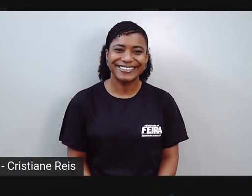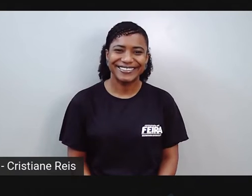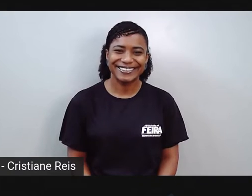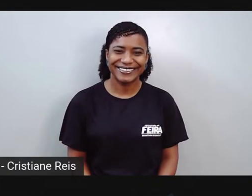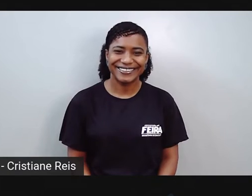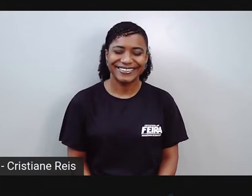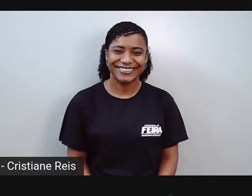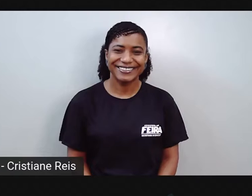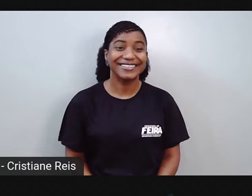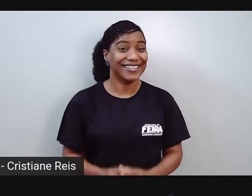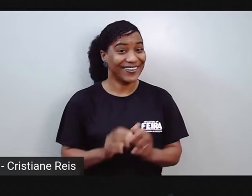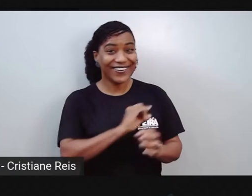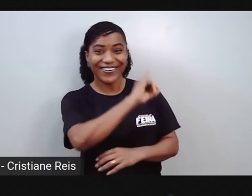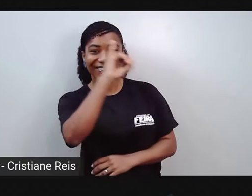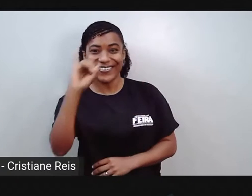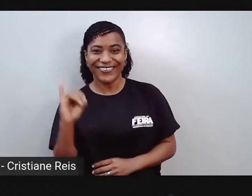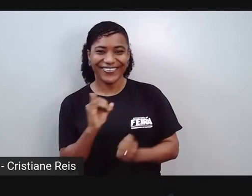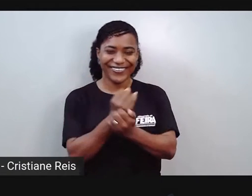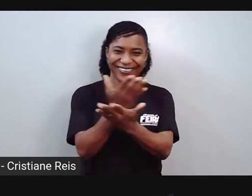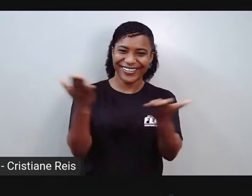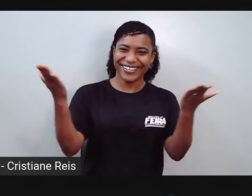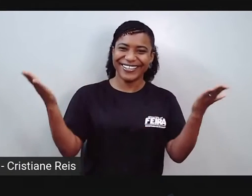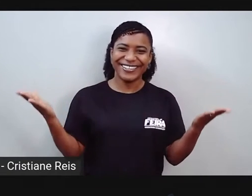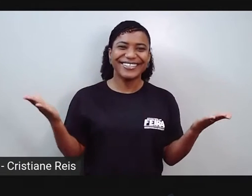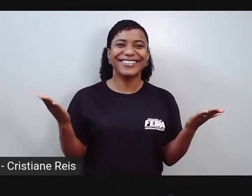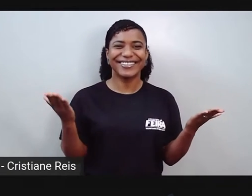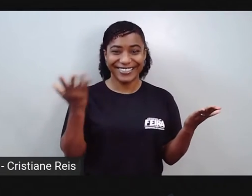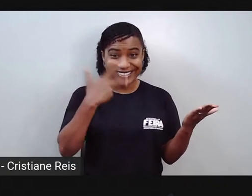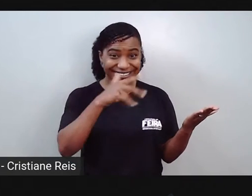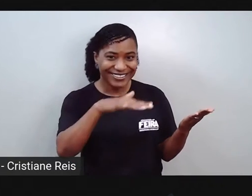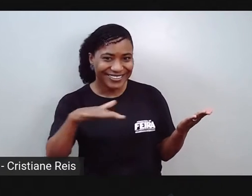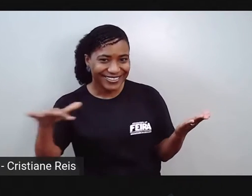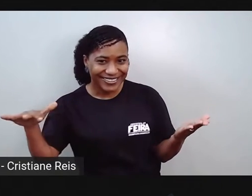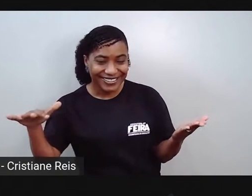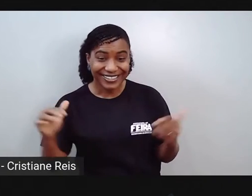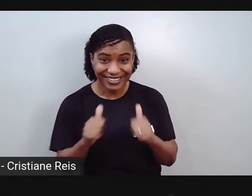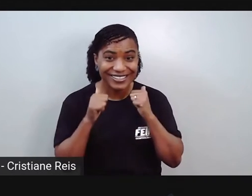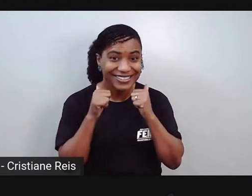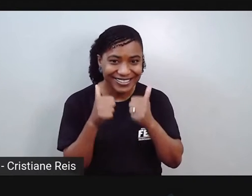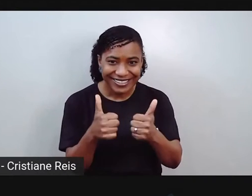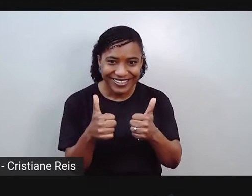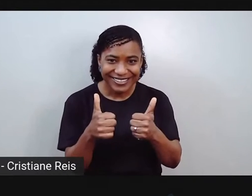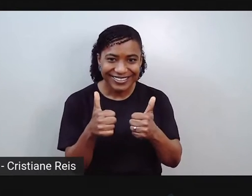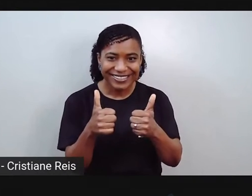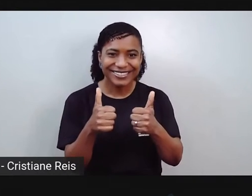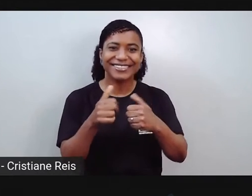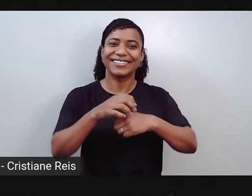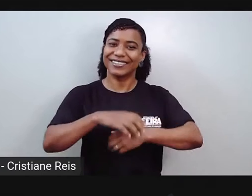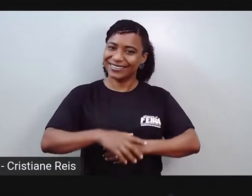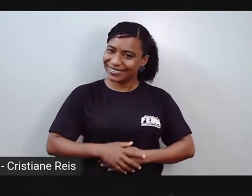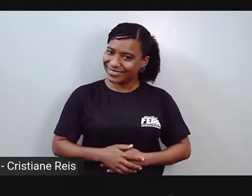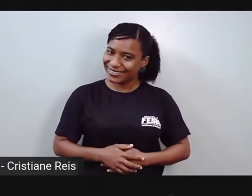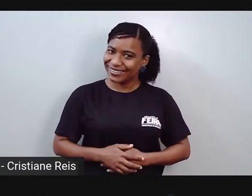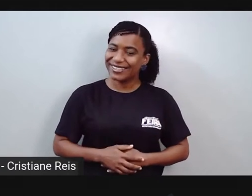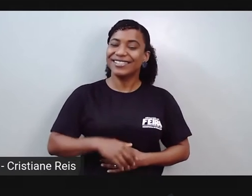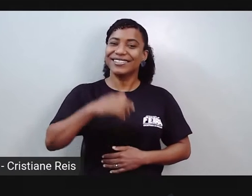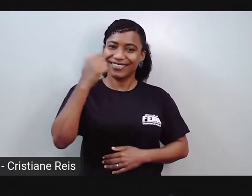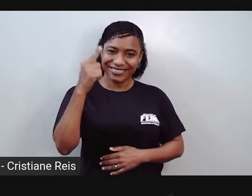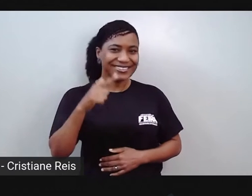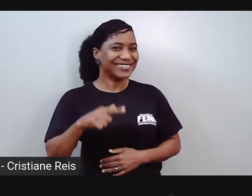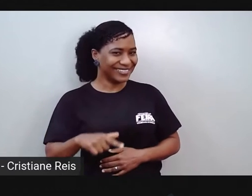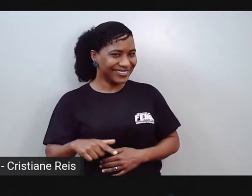Olá, pessoal! Como vocês estão? Mais uma vez estamos aqui